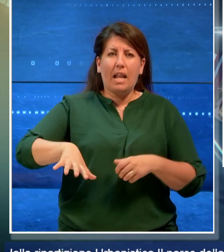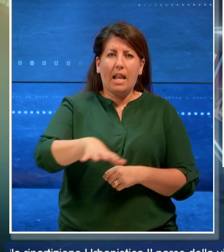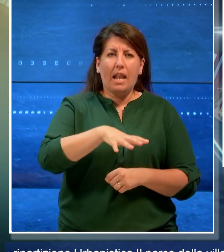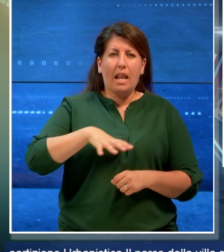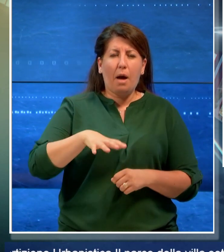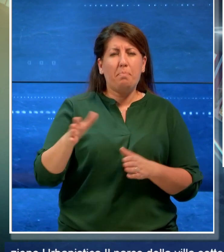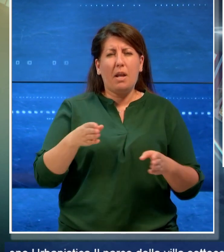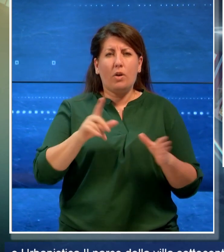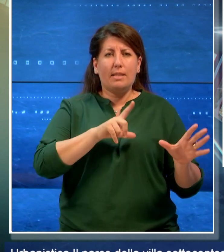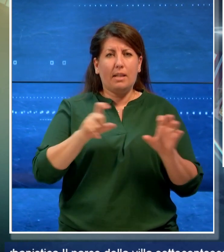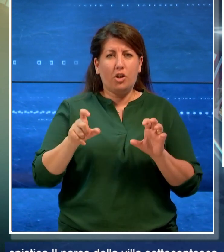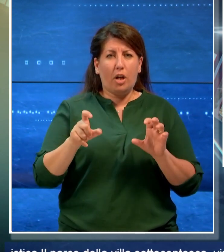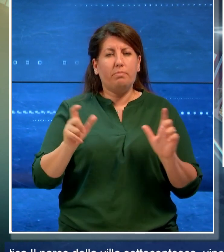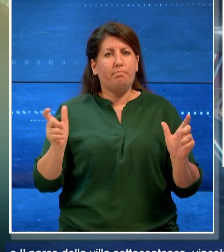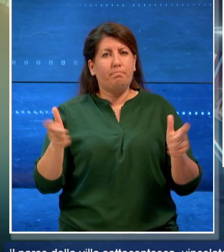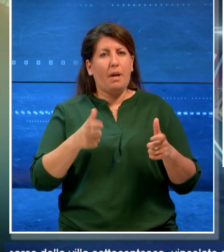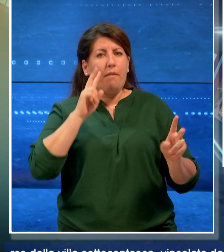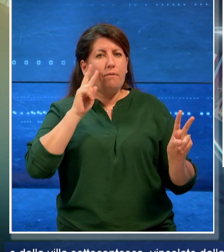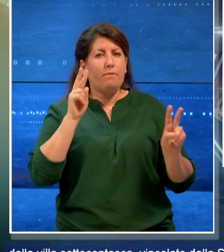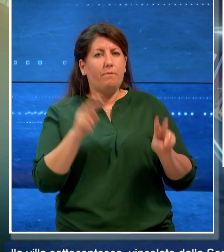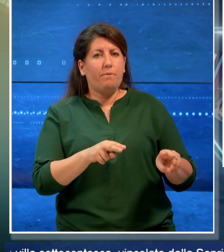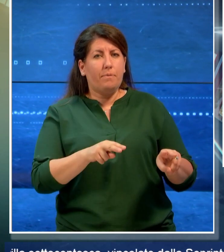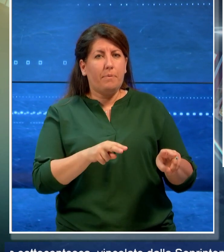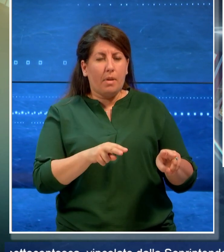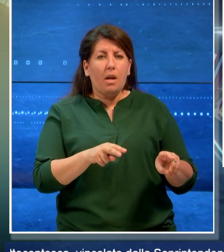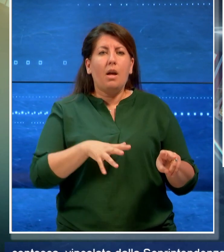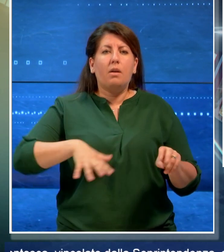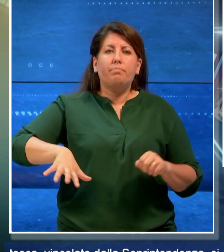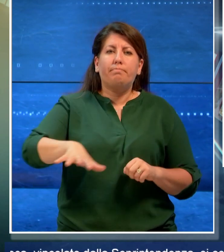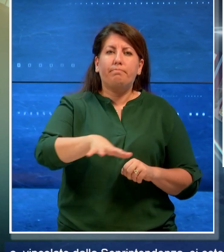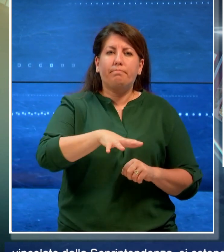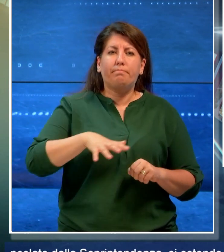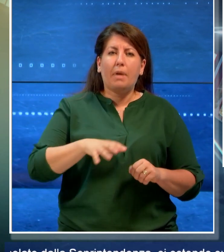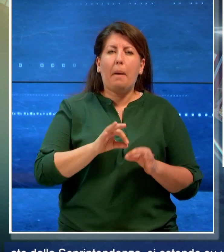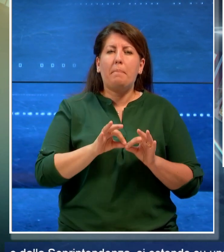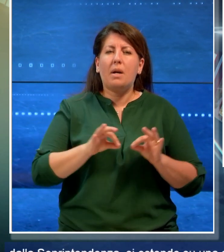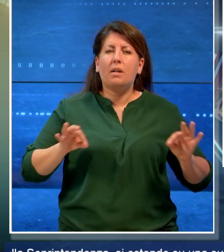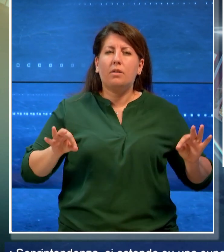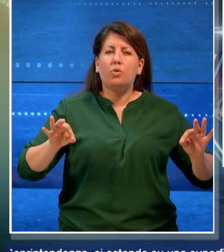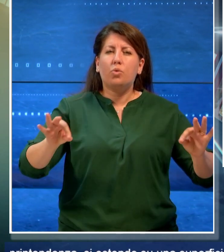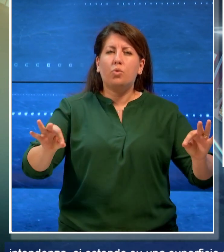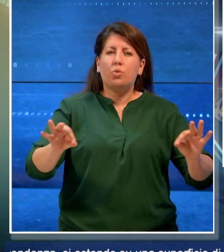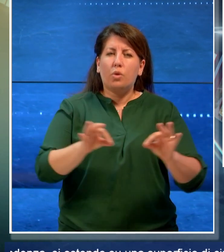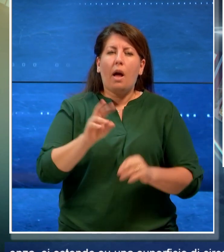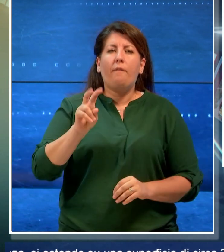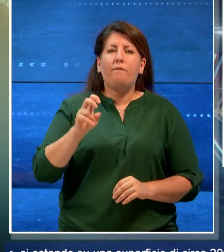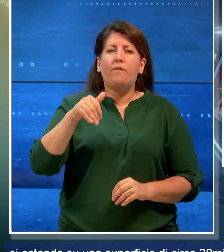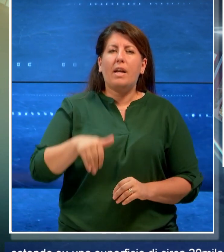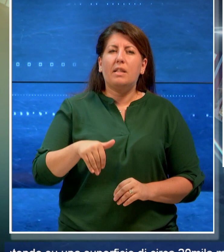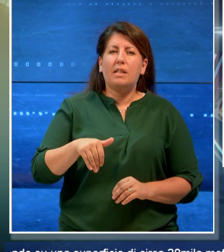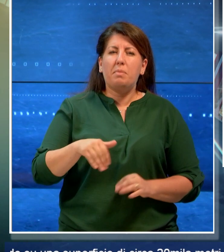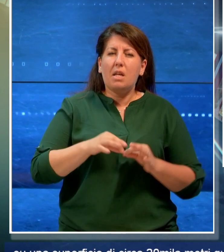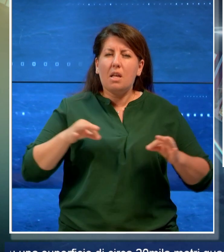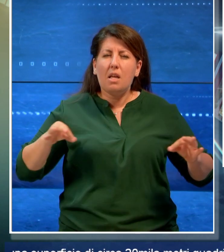vincolato dalla soprintendenza si estende su una superficie di 20.000 metri